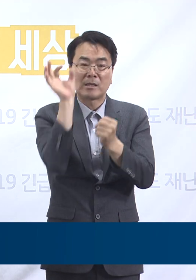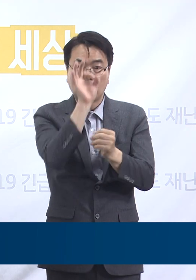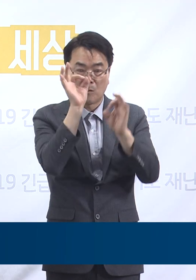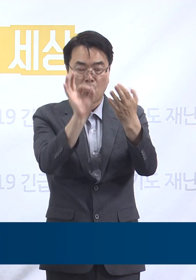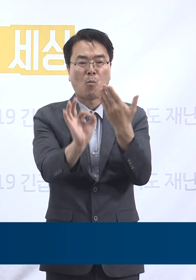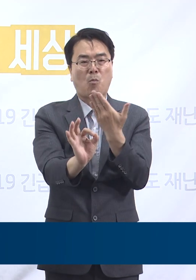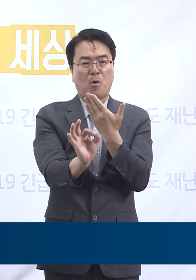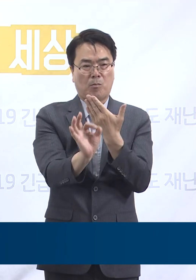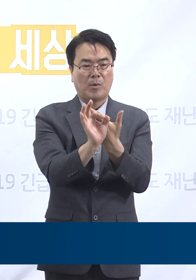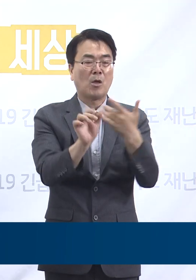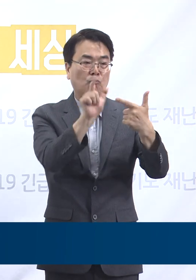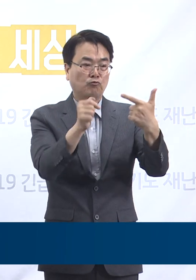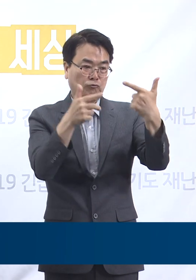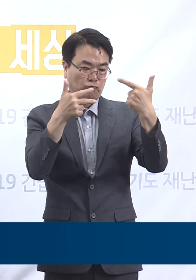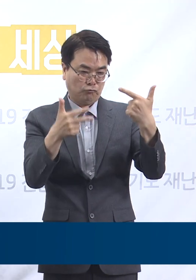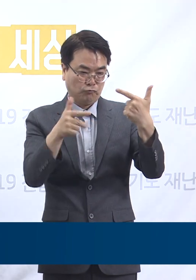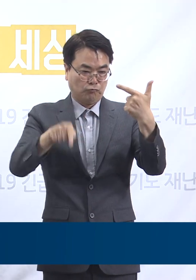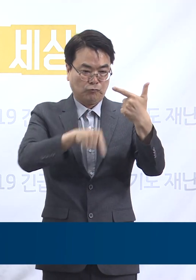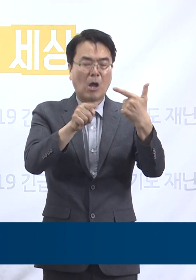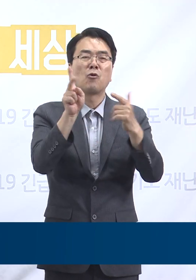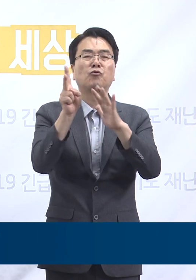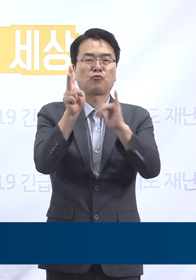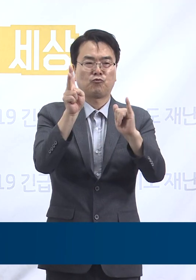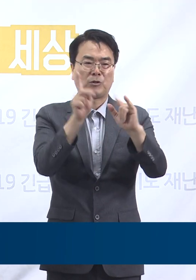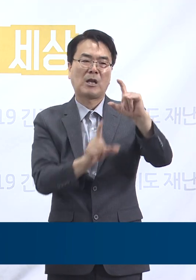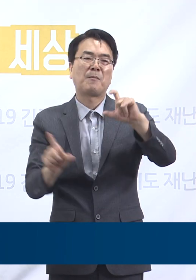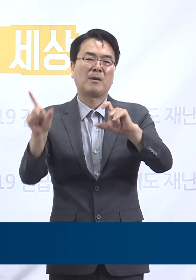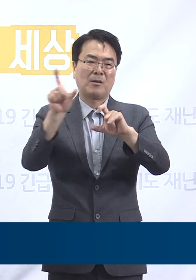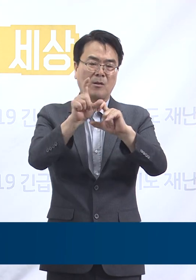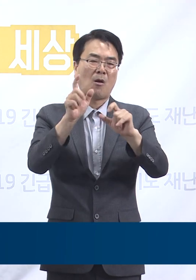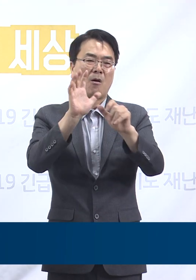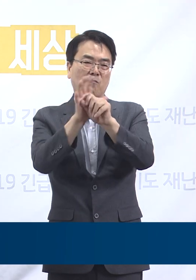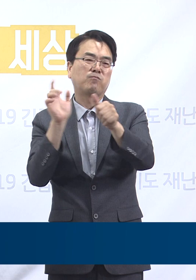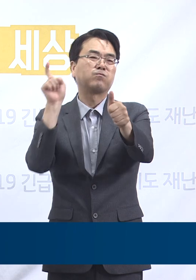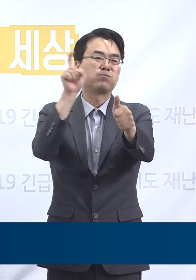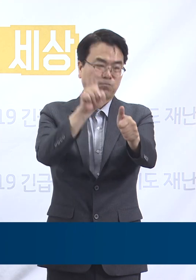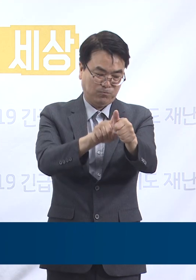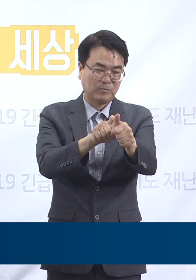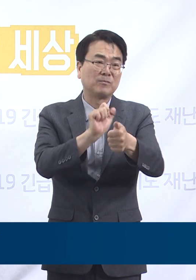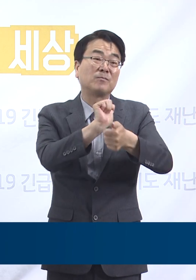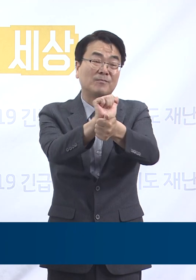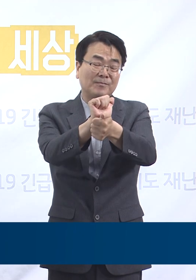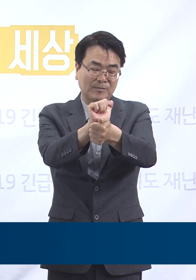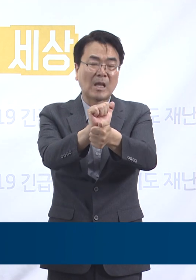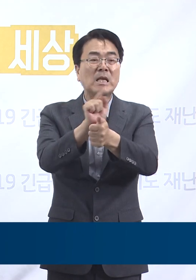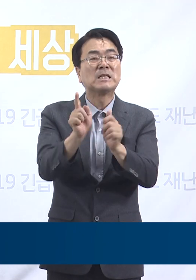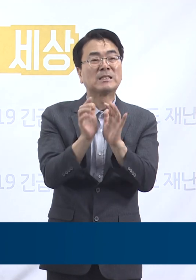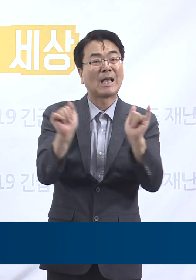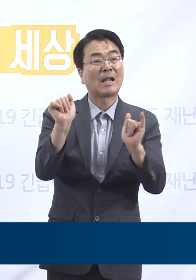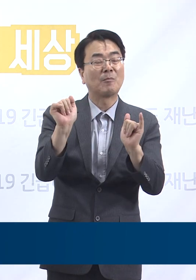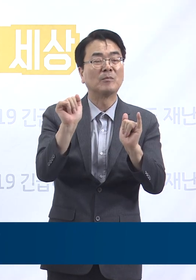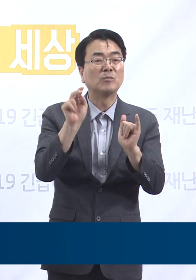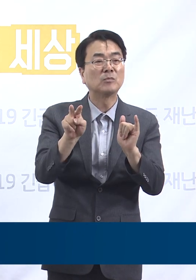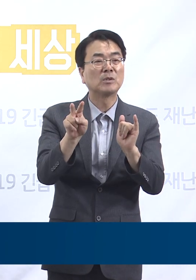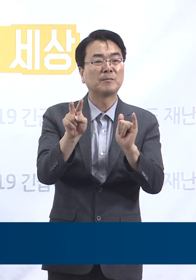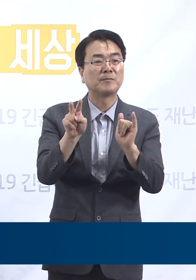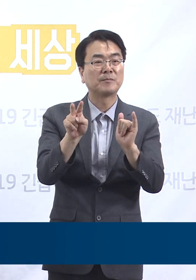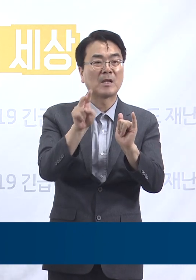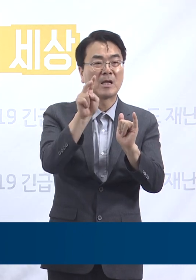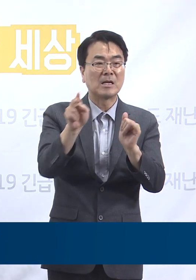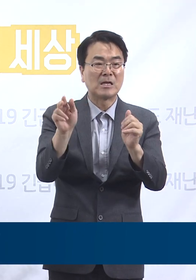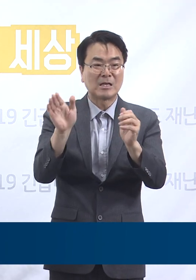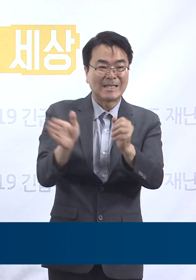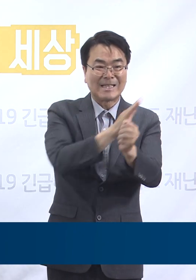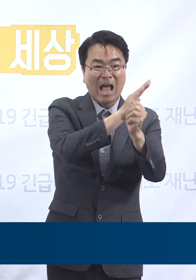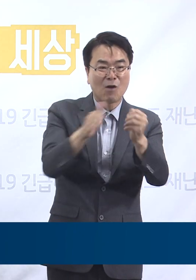6월 7일 도내에서 2명이 확진 판정을 받았습니다. 추가로 확진된 2명은 해당 운동신설의